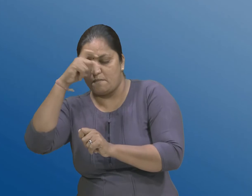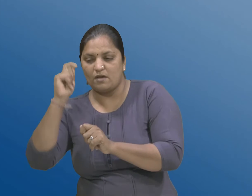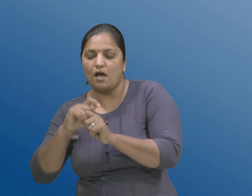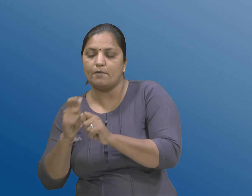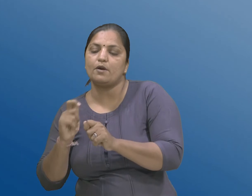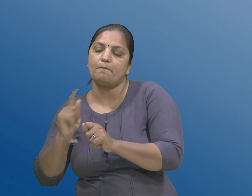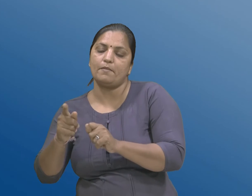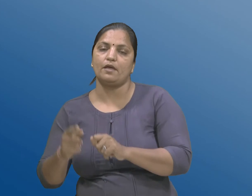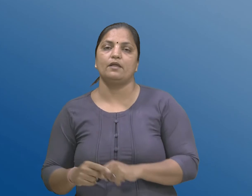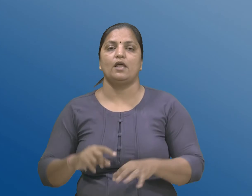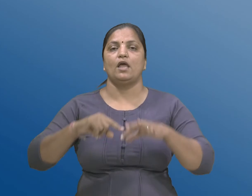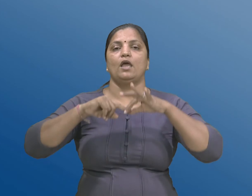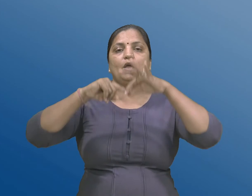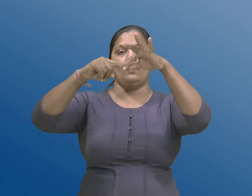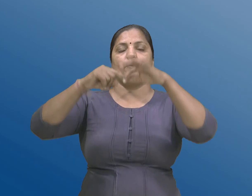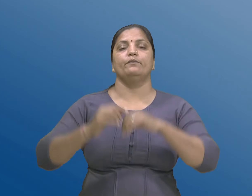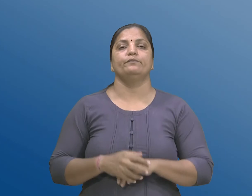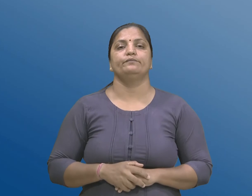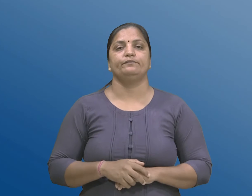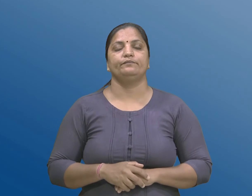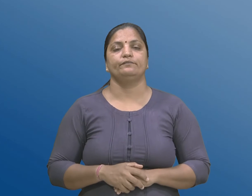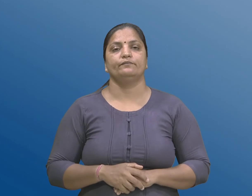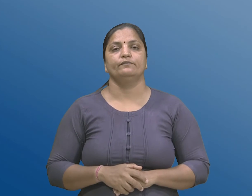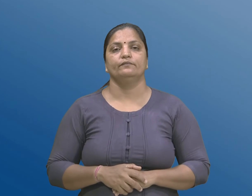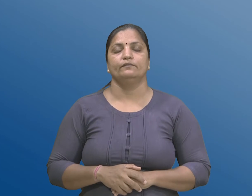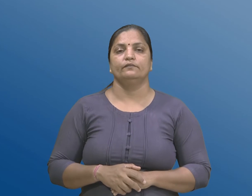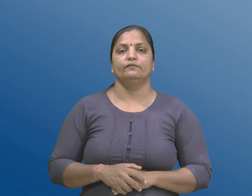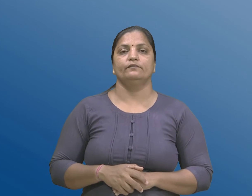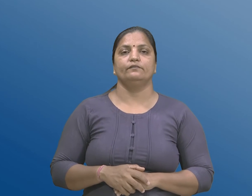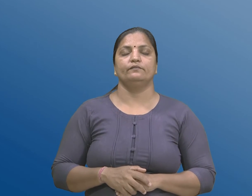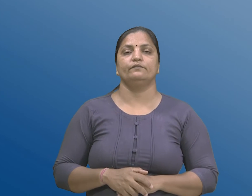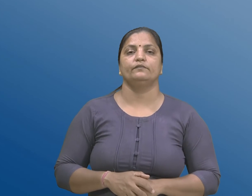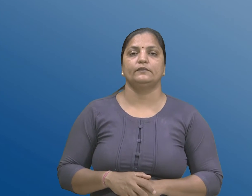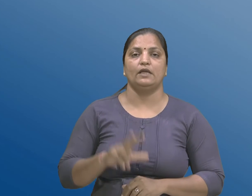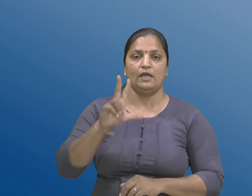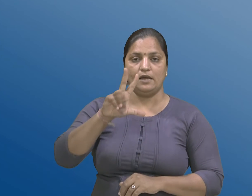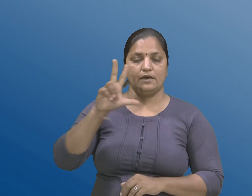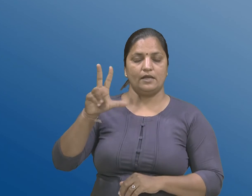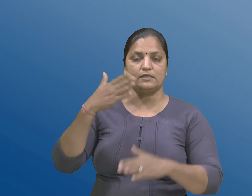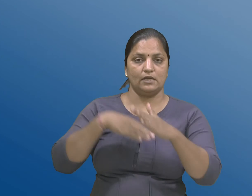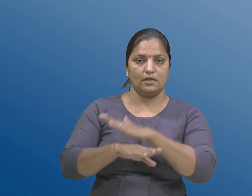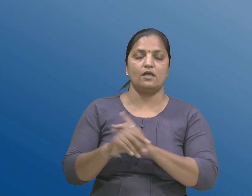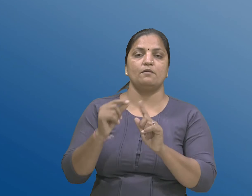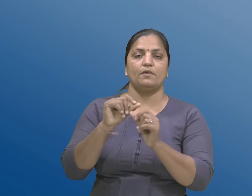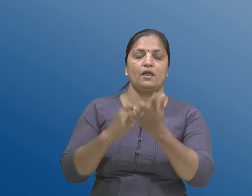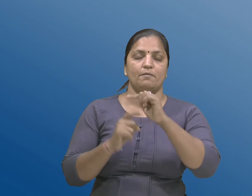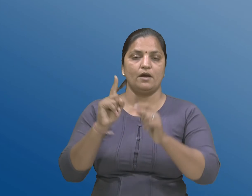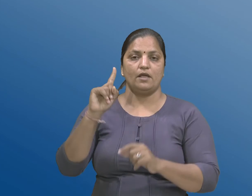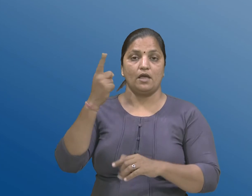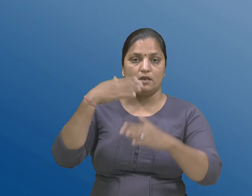क्यूँ, खंड अठ्याशिना पेटा खंड एक हिठळ विकलांगता दरावती व्यक्तियों